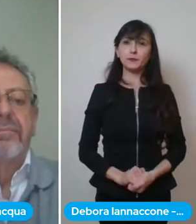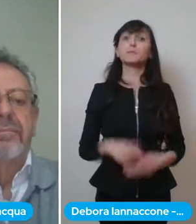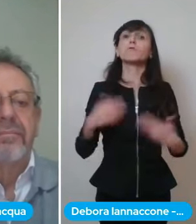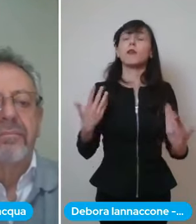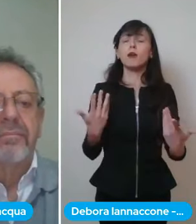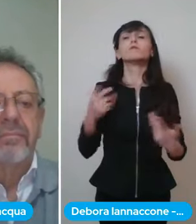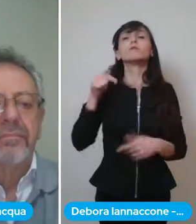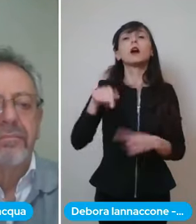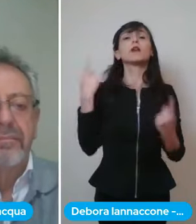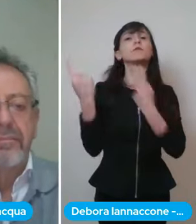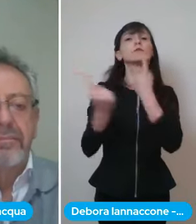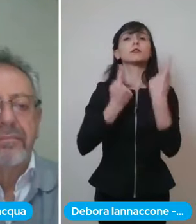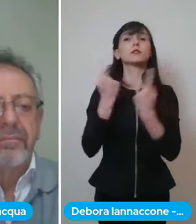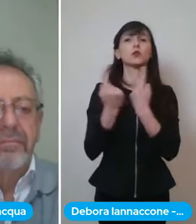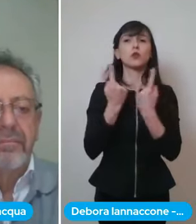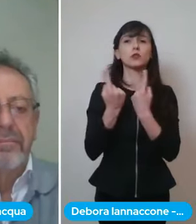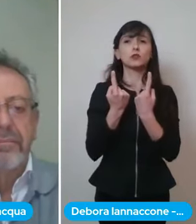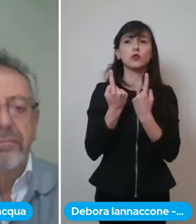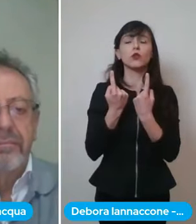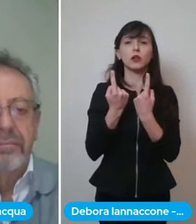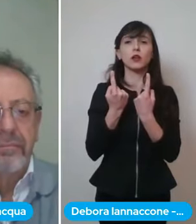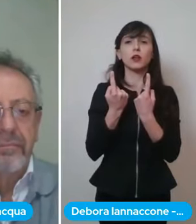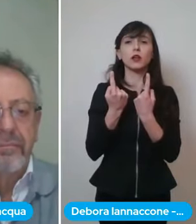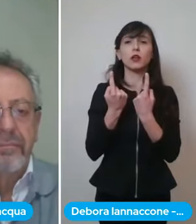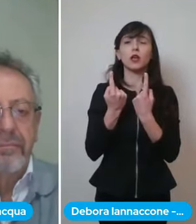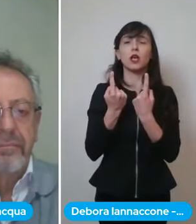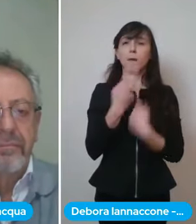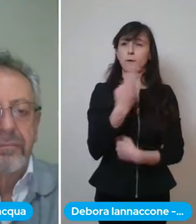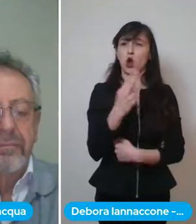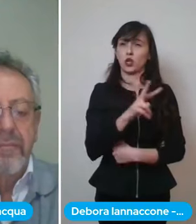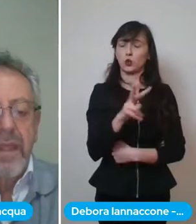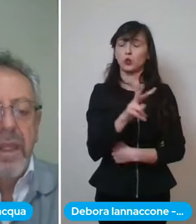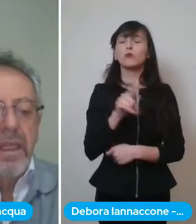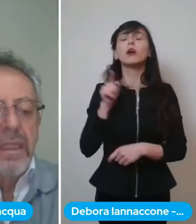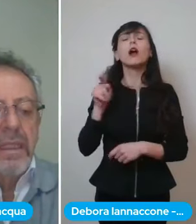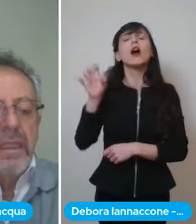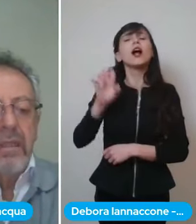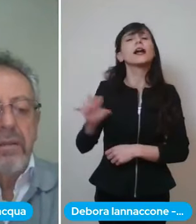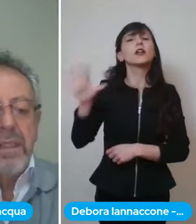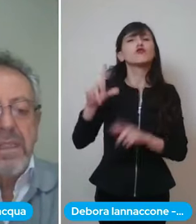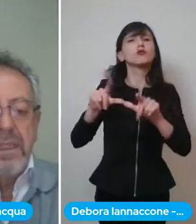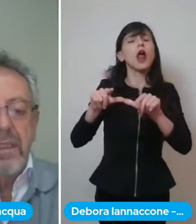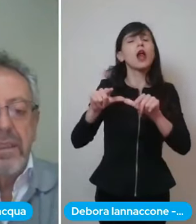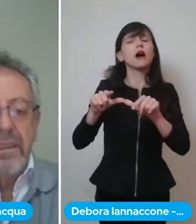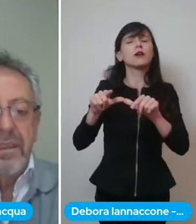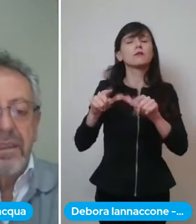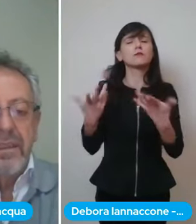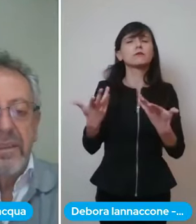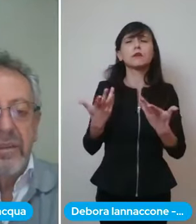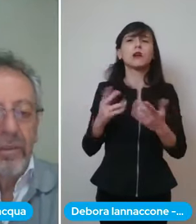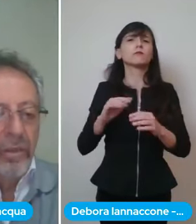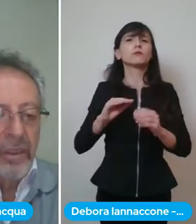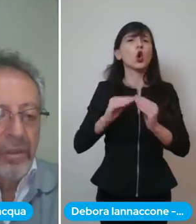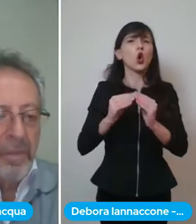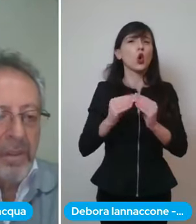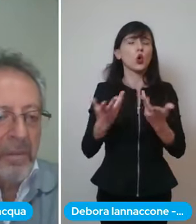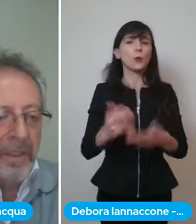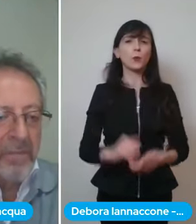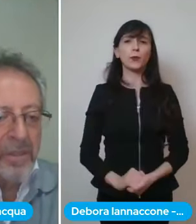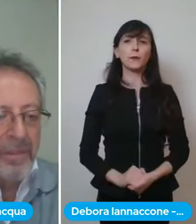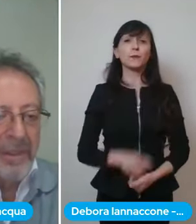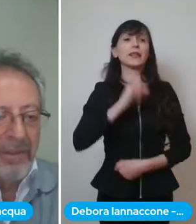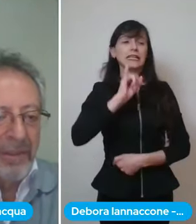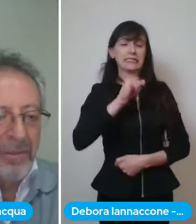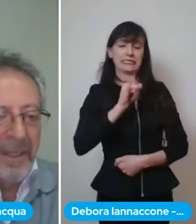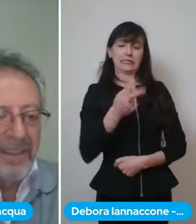situazione qual è la linea che che la regione sta attuando? Allora sì eh non l'ho detto prima